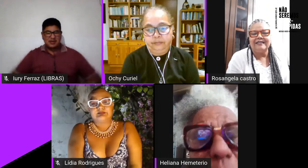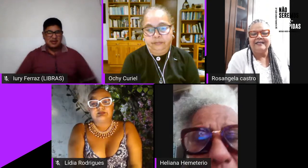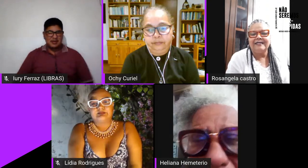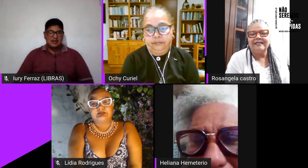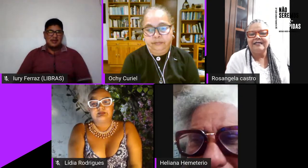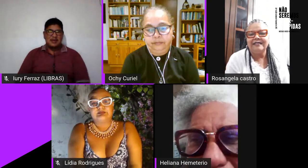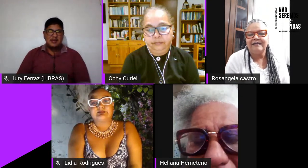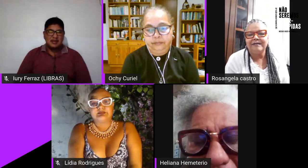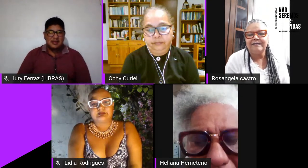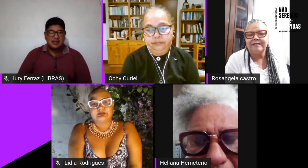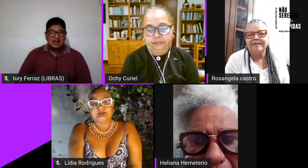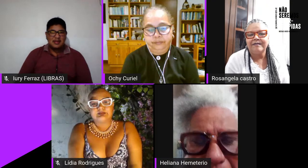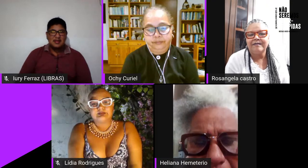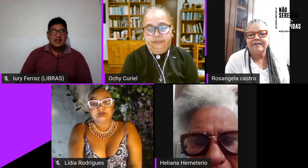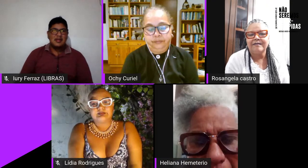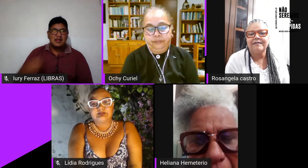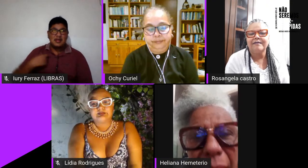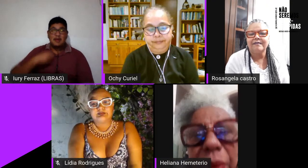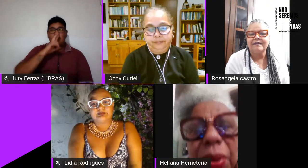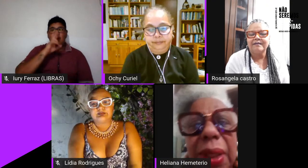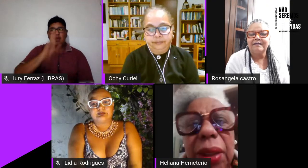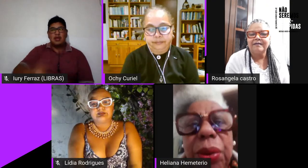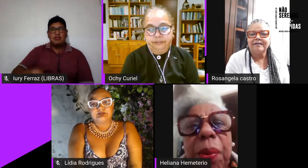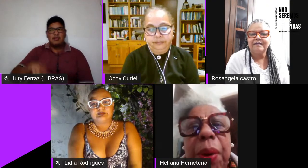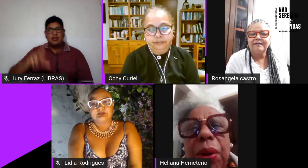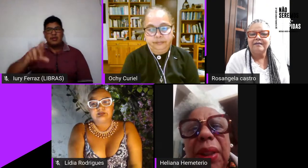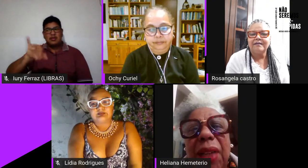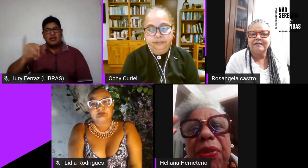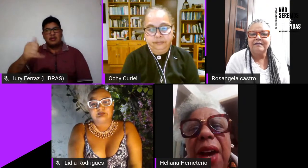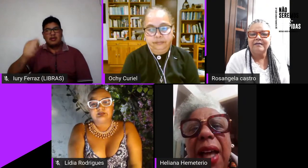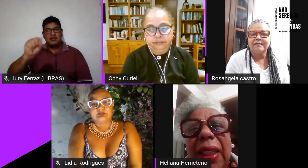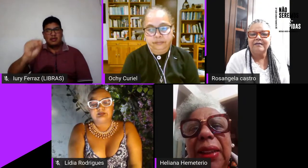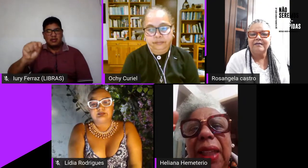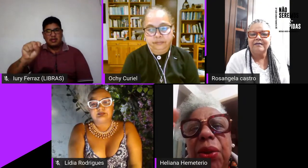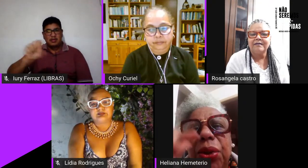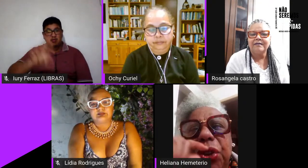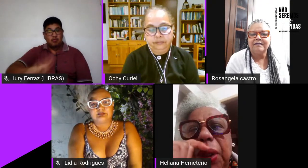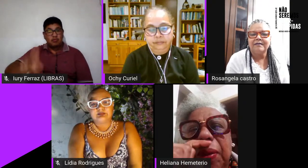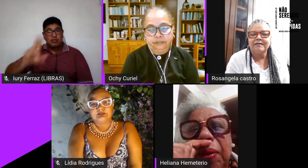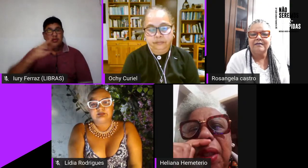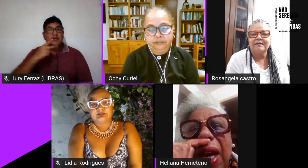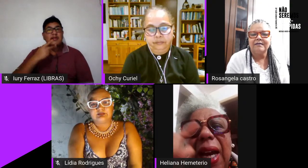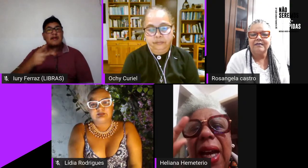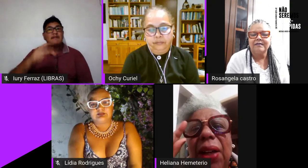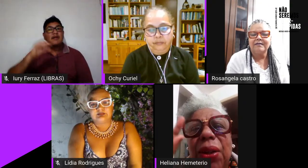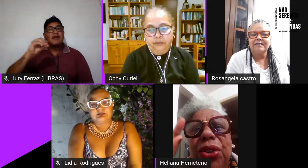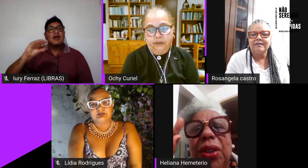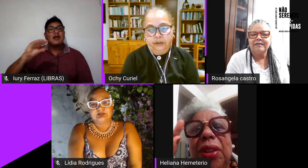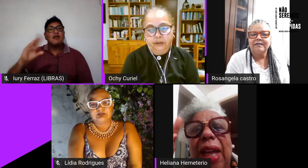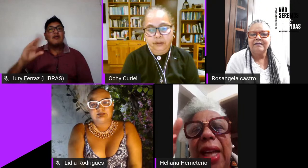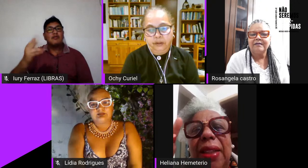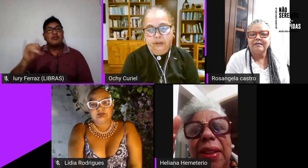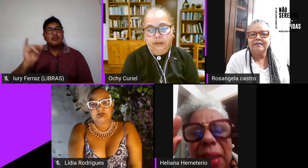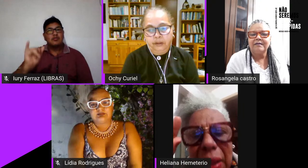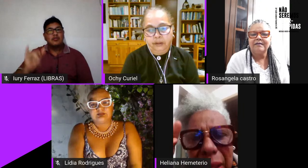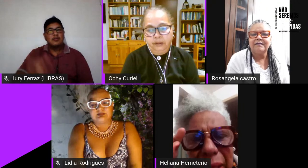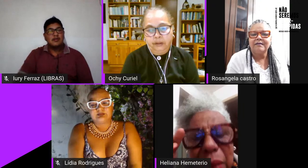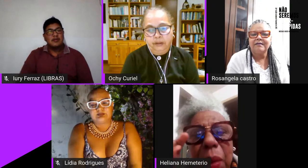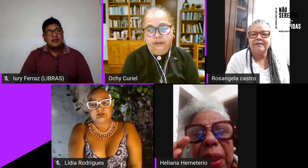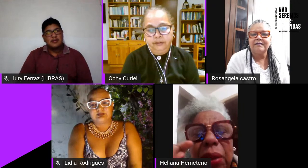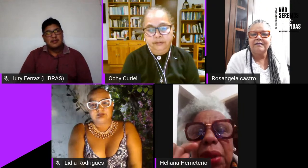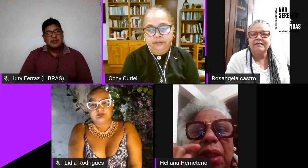responder a Jéssica usando um pouco da fala da OTI a OTI traz